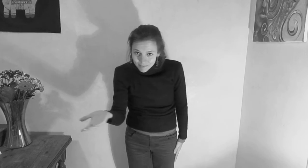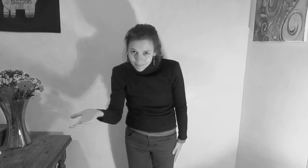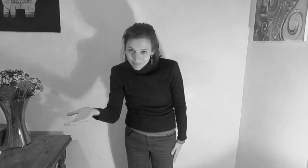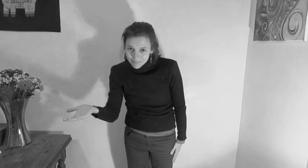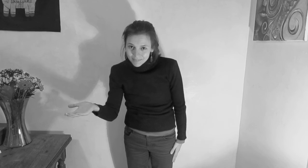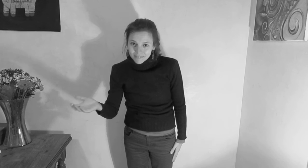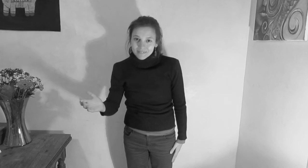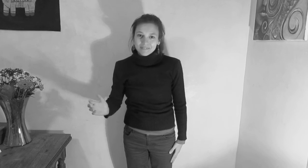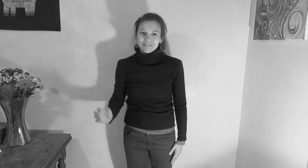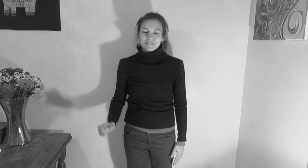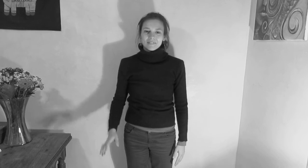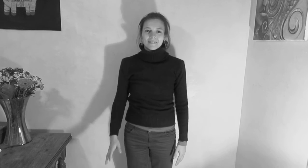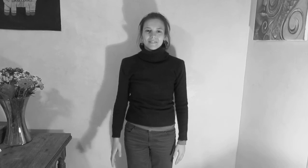-vous !